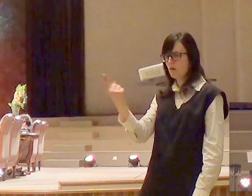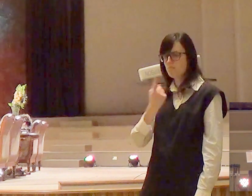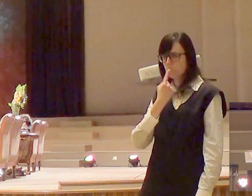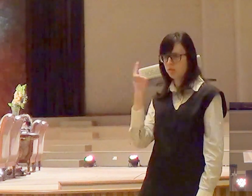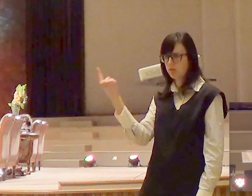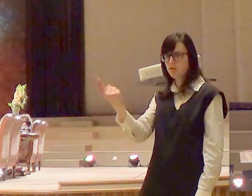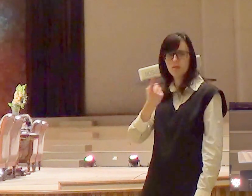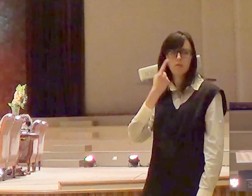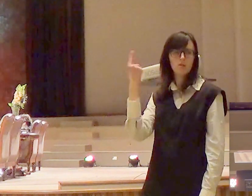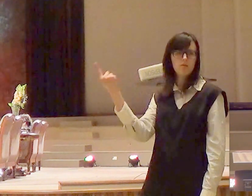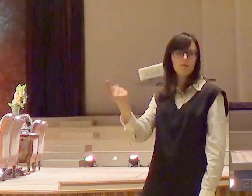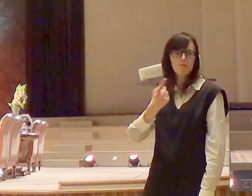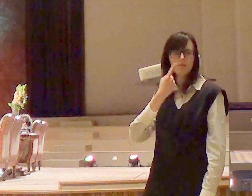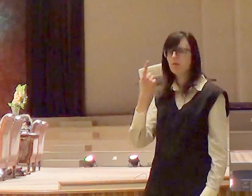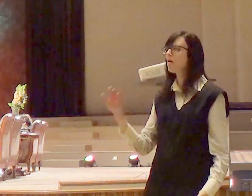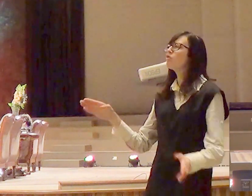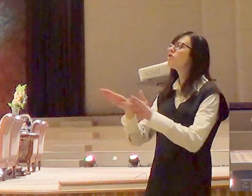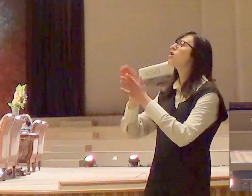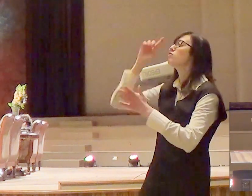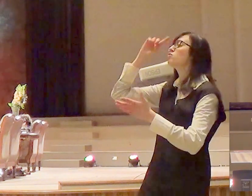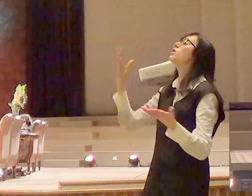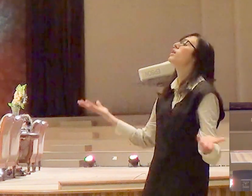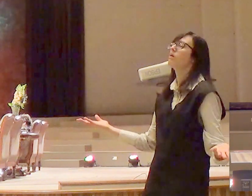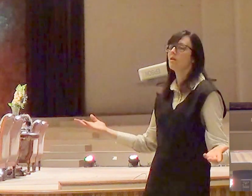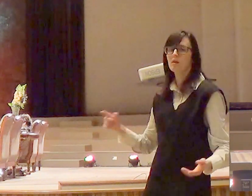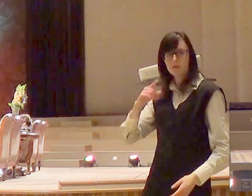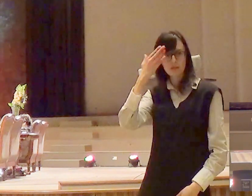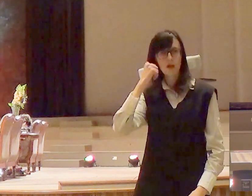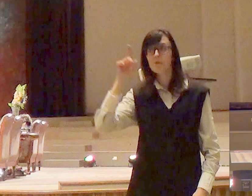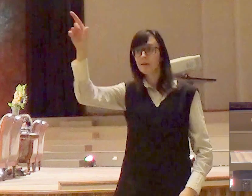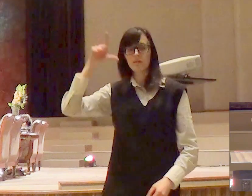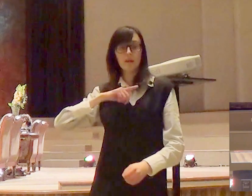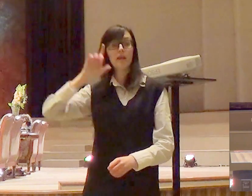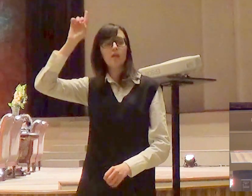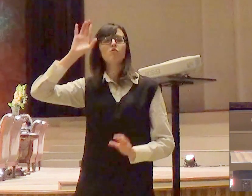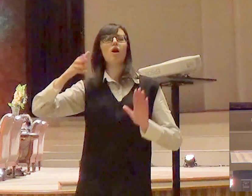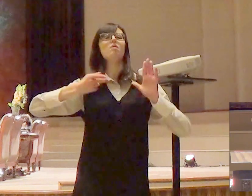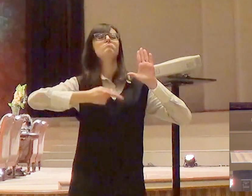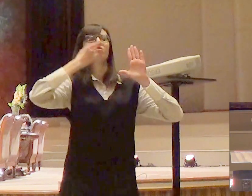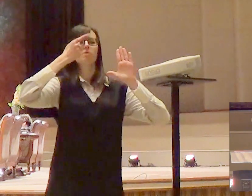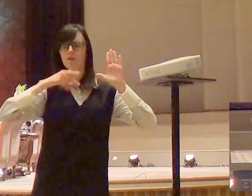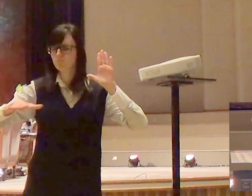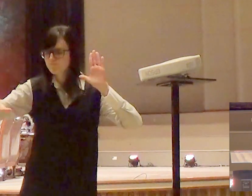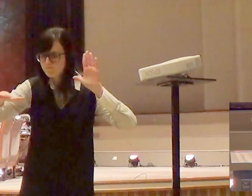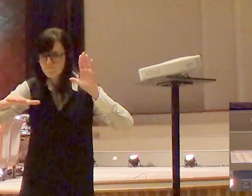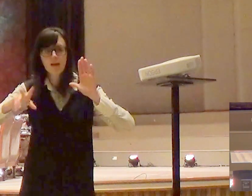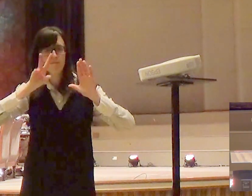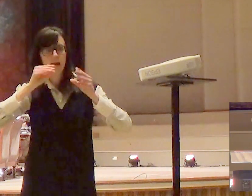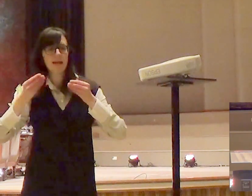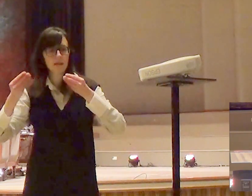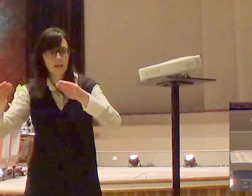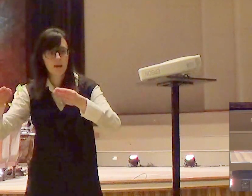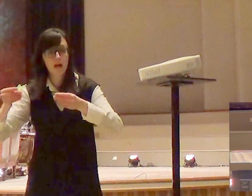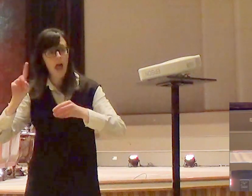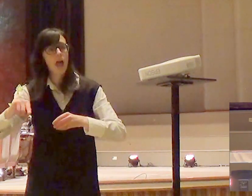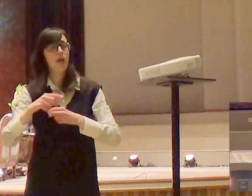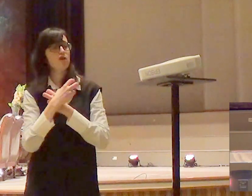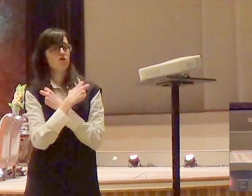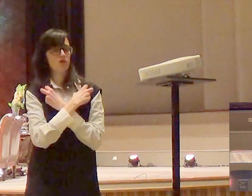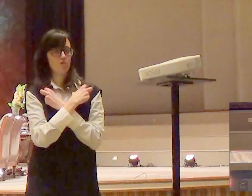deserto sabe onde era a terra prometida a terra que mana leite e mel era o Egito nós